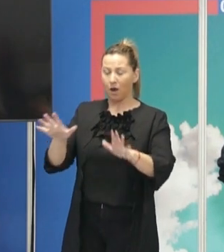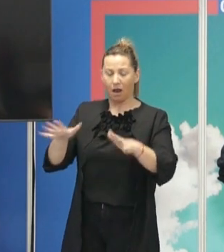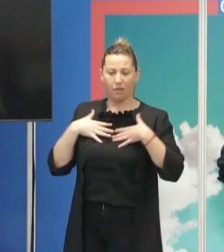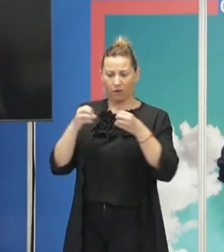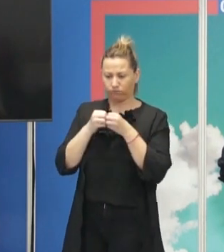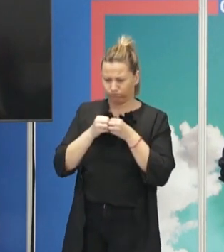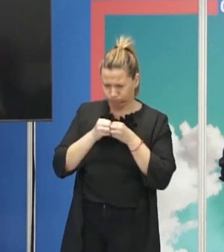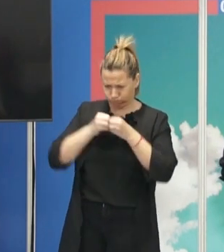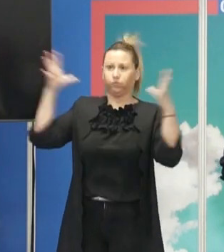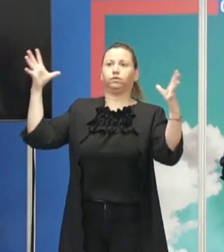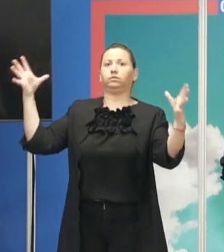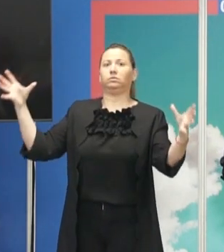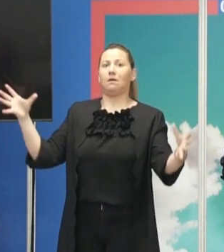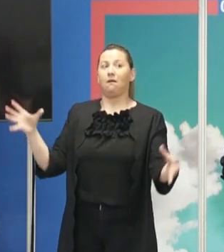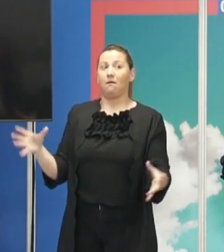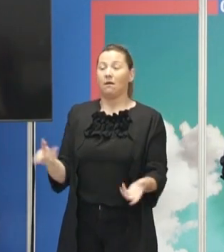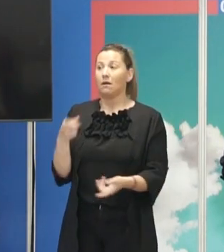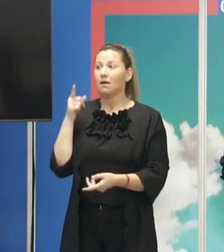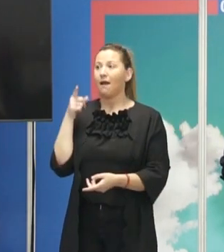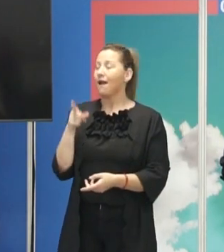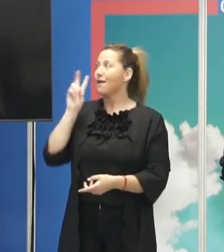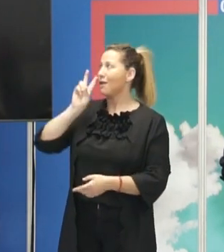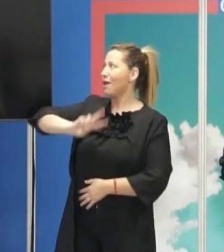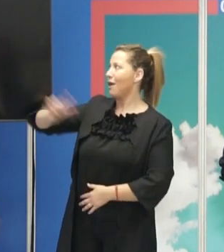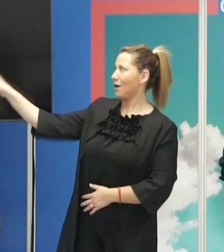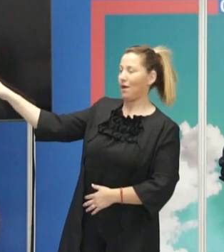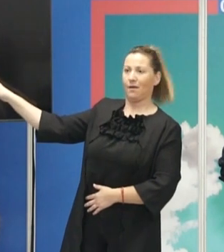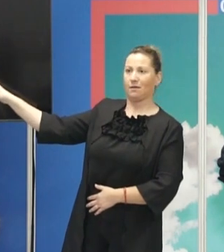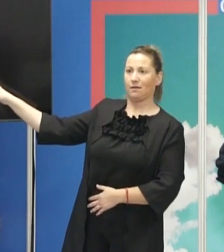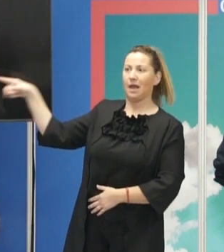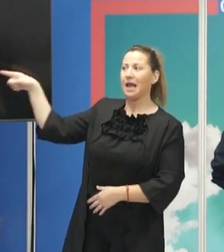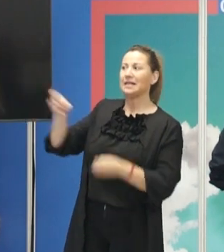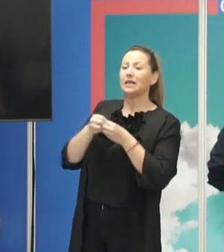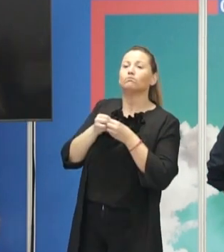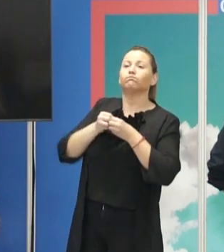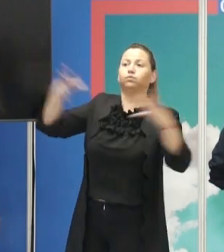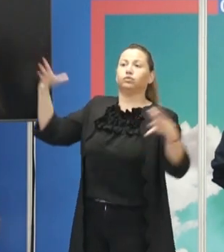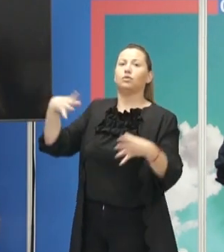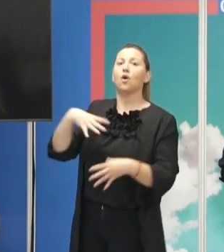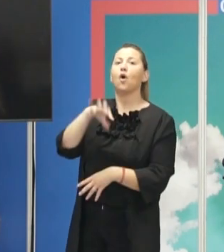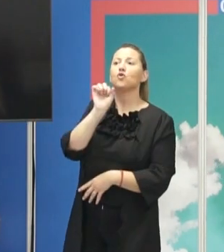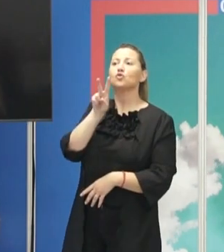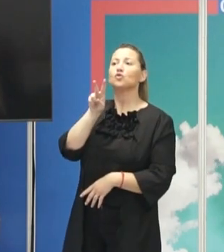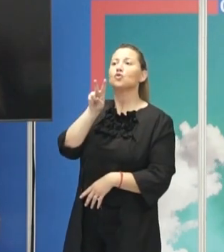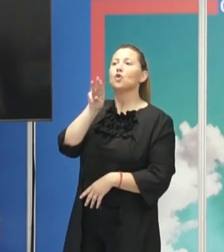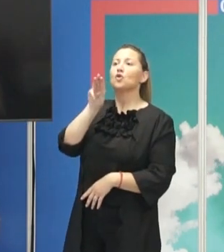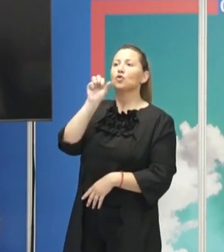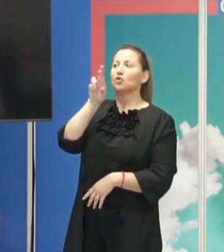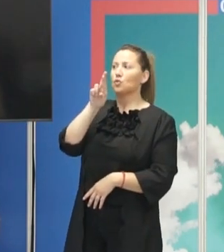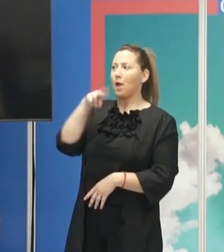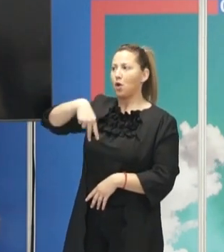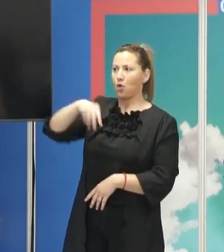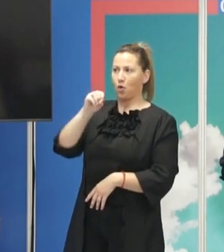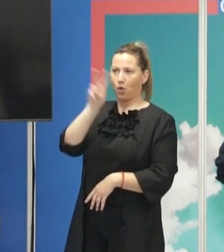produce una explosión de supernova. Lo que estamos viendo ahí es los restos de esa explosión de supernova, los gases eyectados a una velocidad